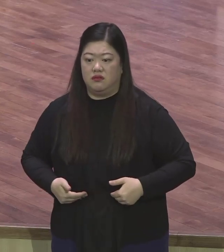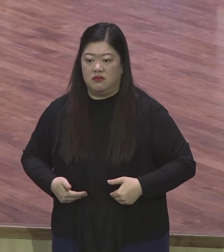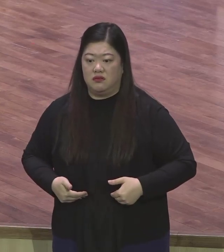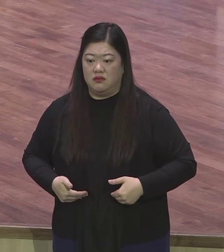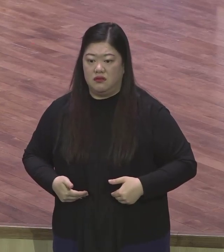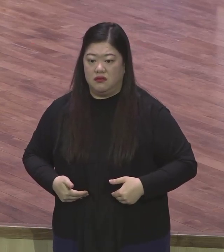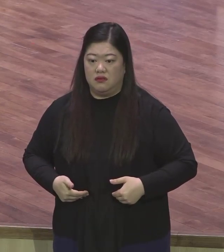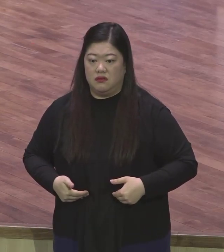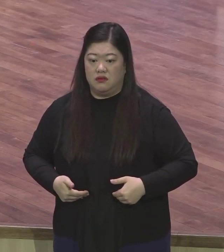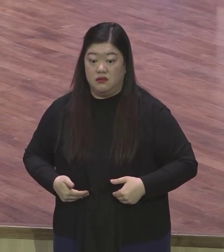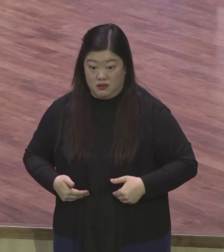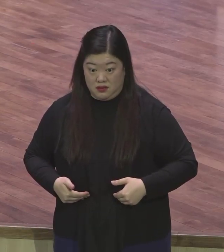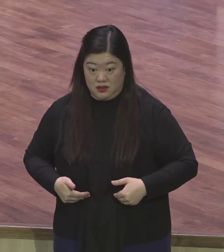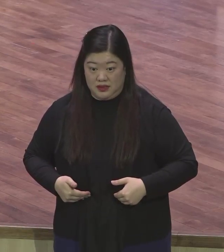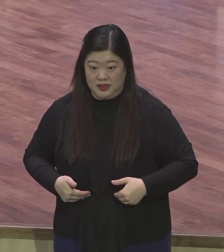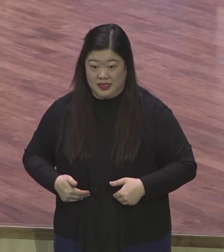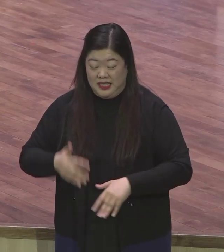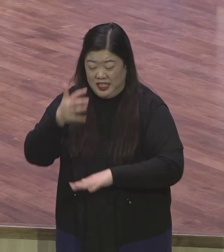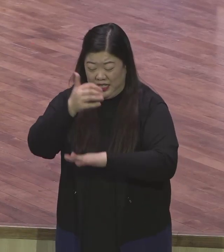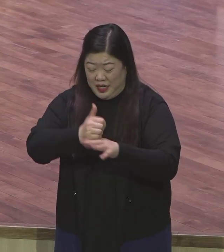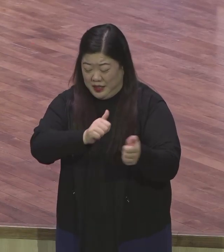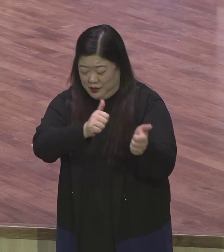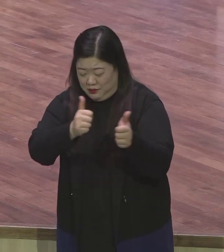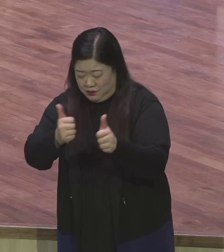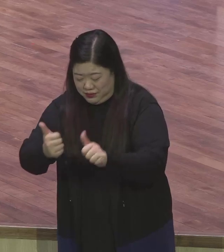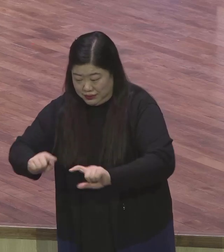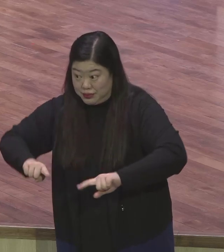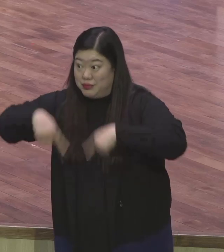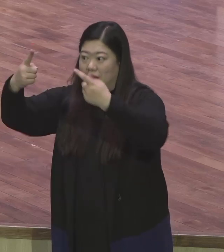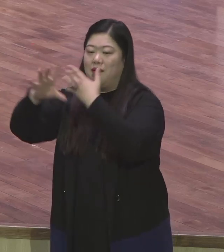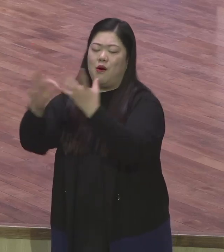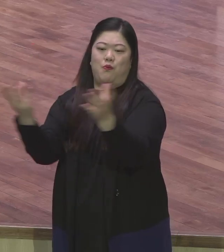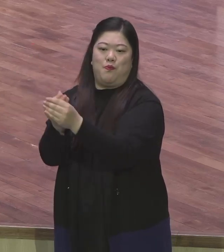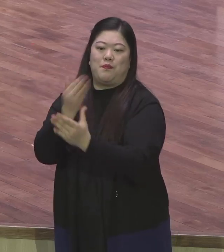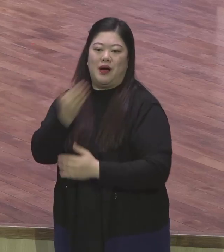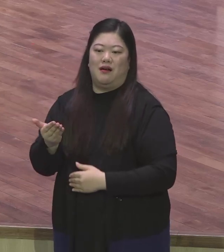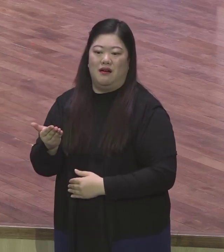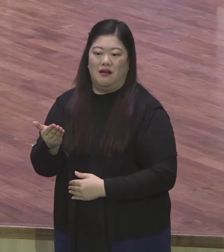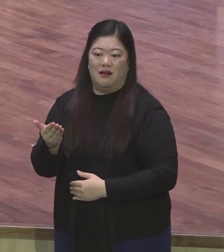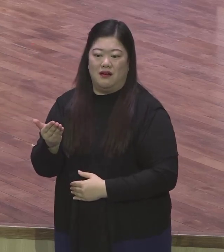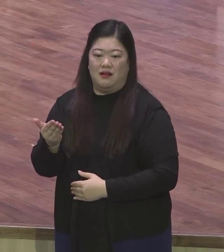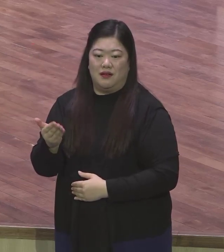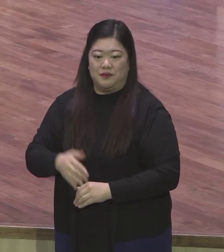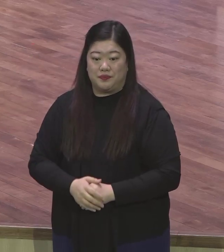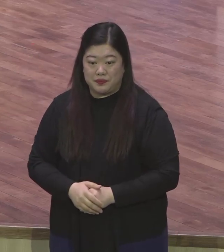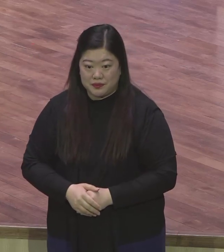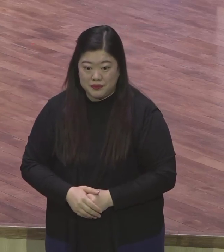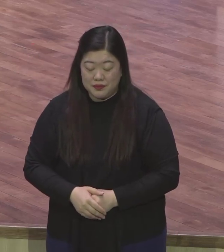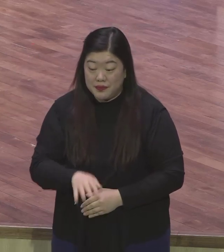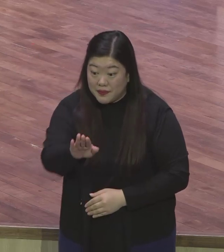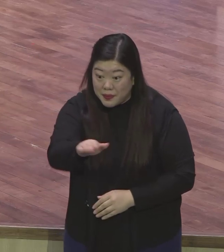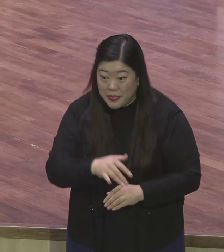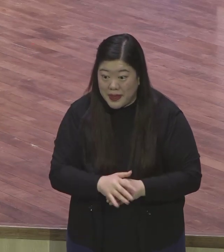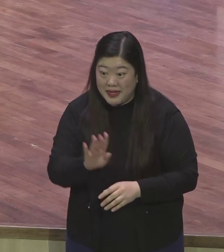참으로 이 옛틀을 벗고 새틀을 갖춘다 이거 쉬운 말 같애도